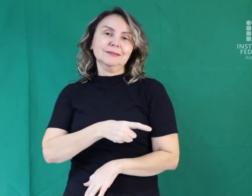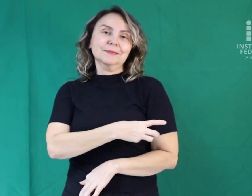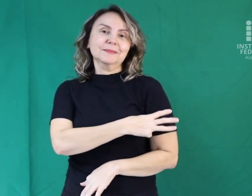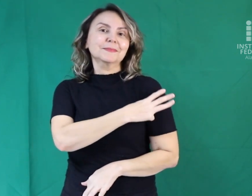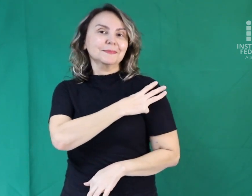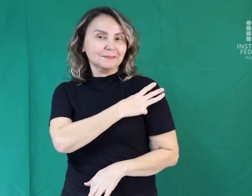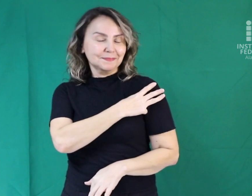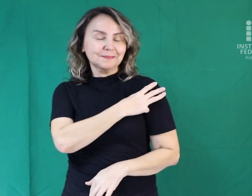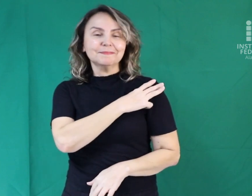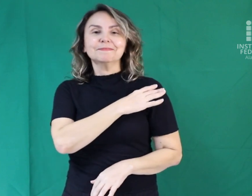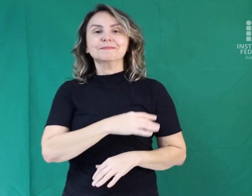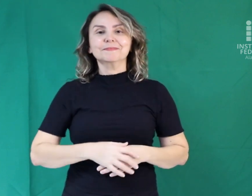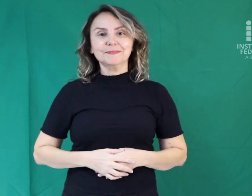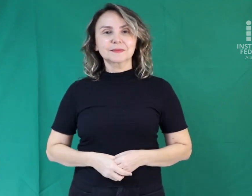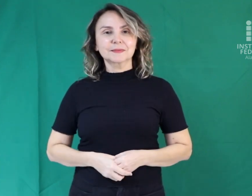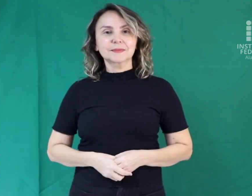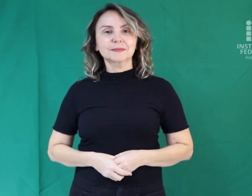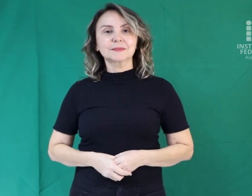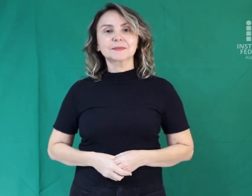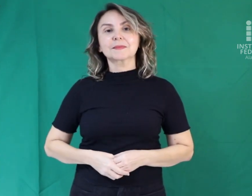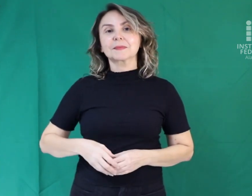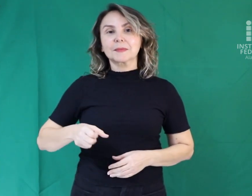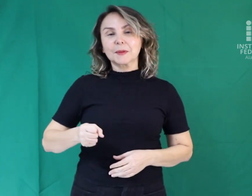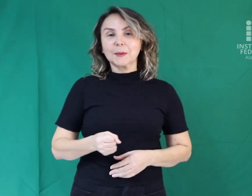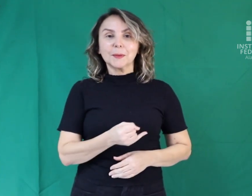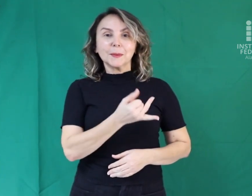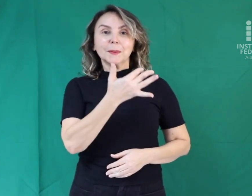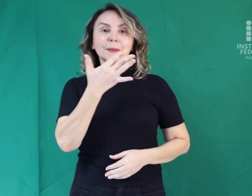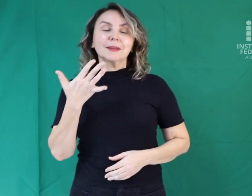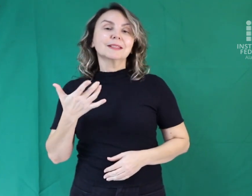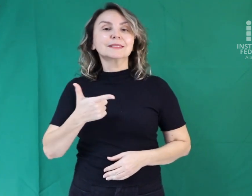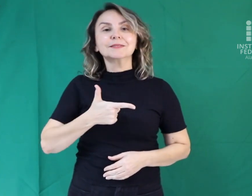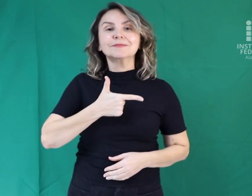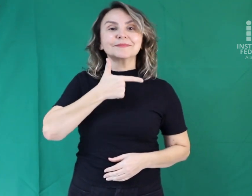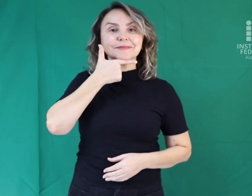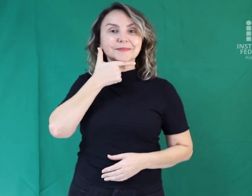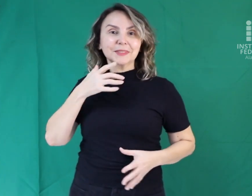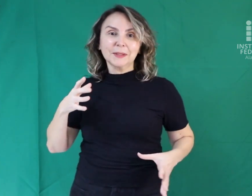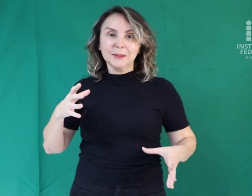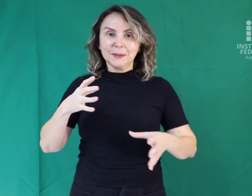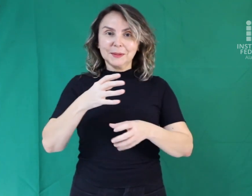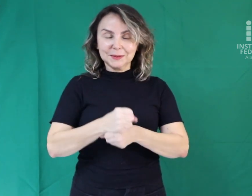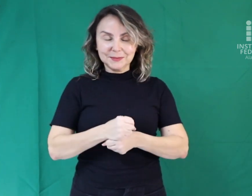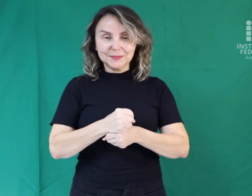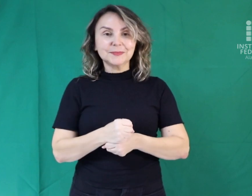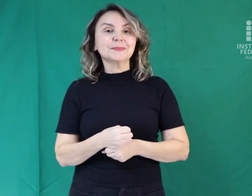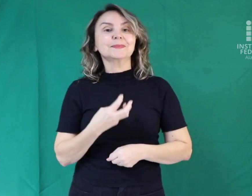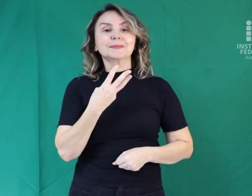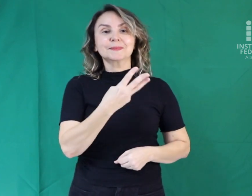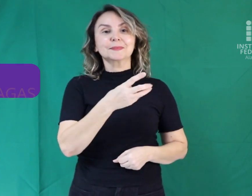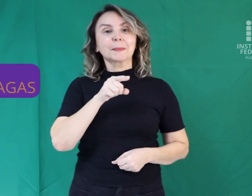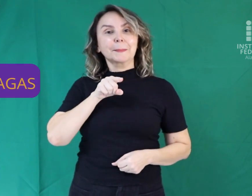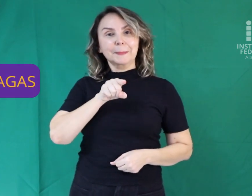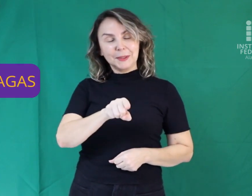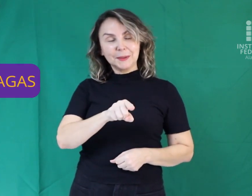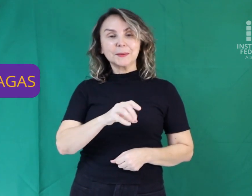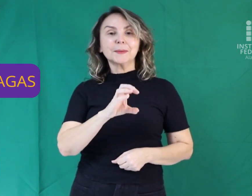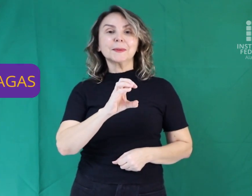até a data de matrícula. Ao todo, são ofertadas 3.020 vagas